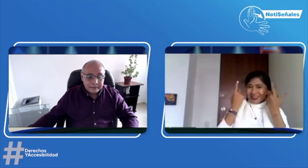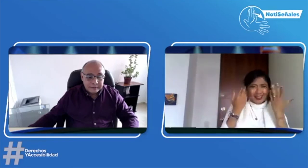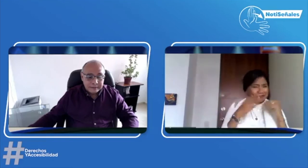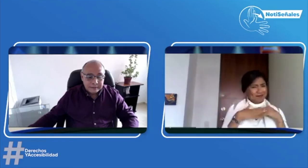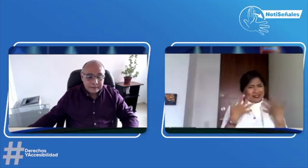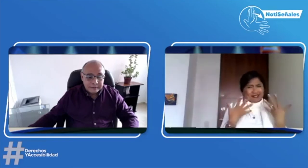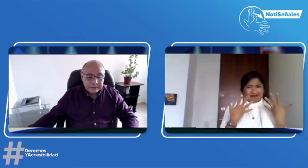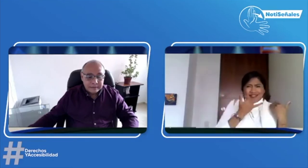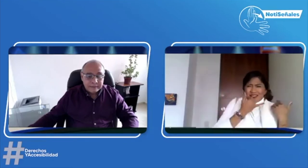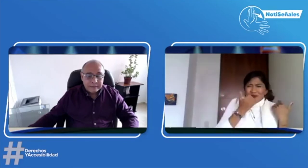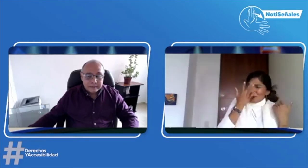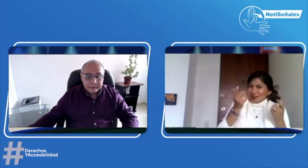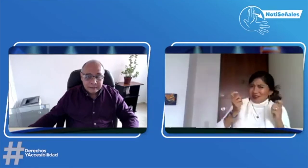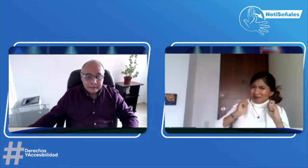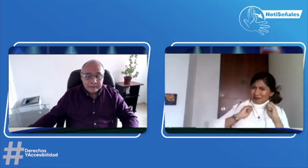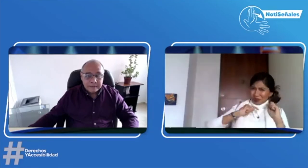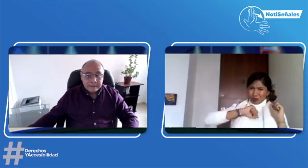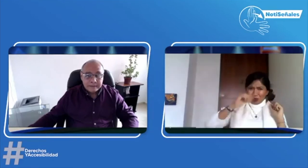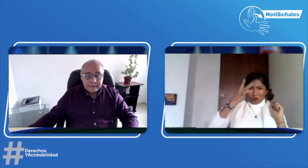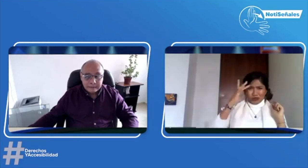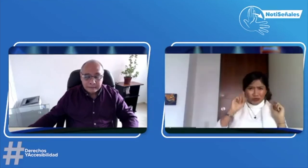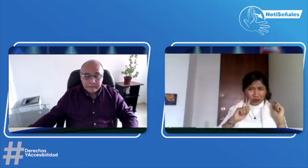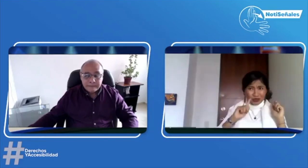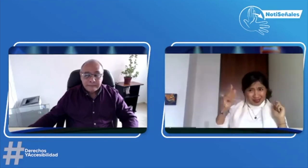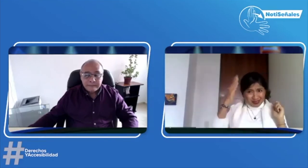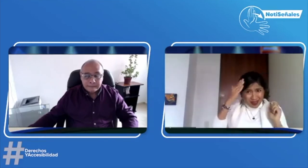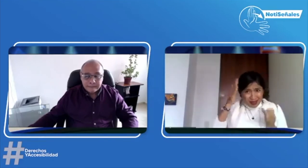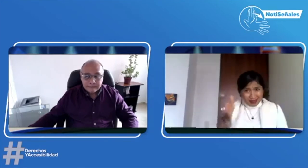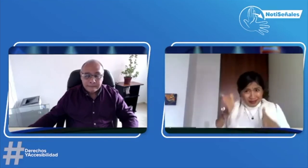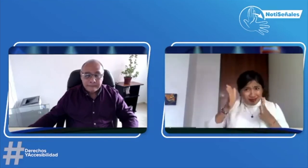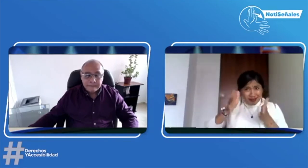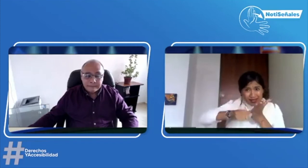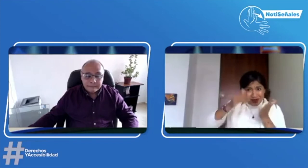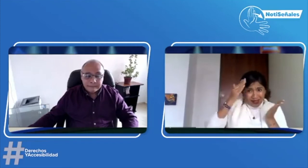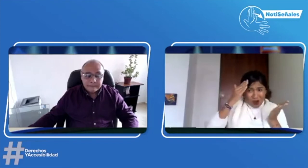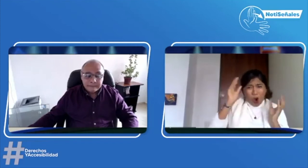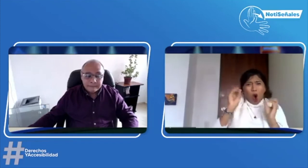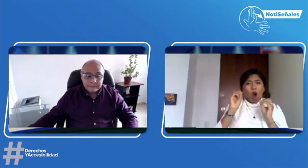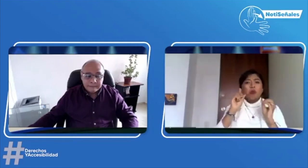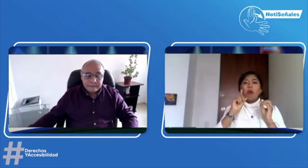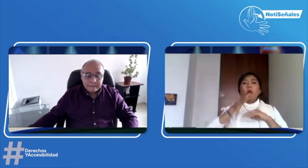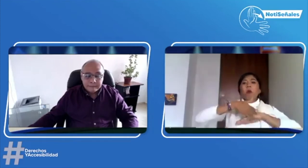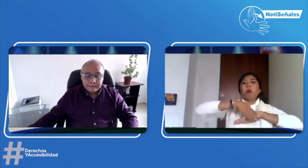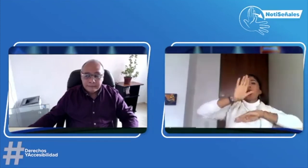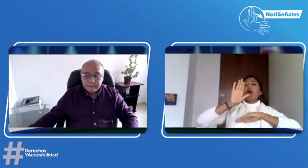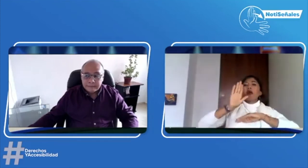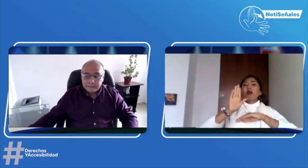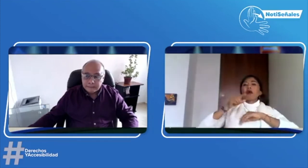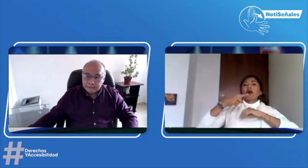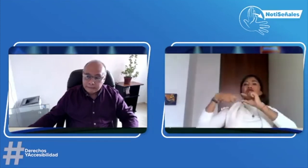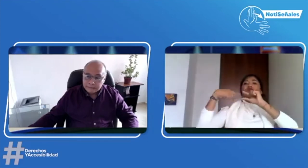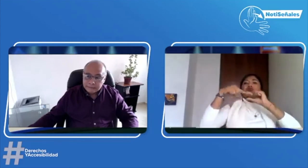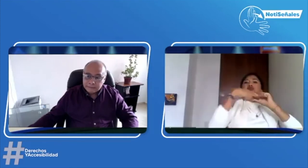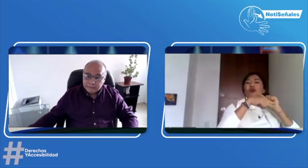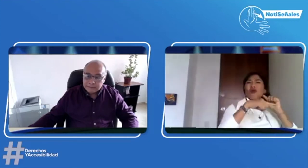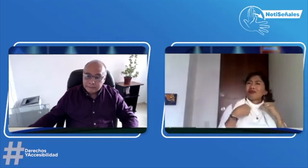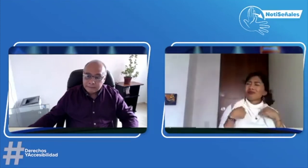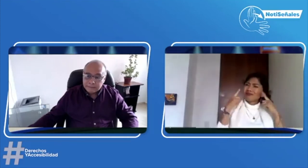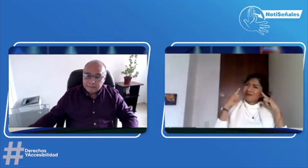asignado. Yo no entendía muy bien qué era lo que sucedía. No sabía por qué si las personas, si sabían que éramos personas